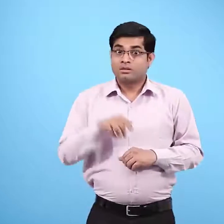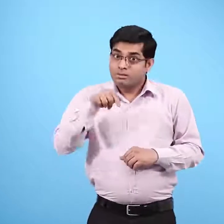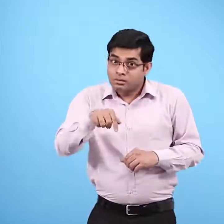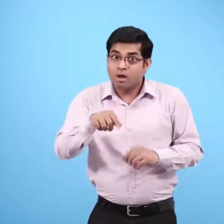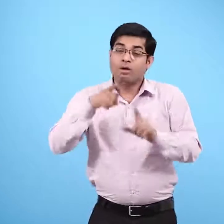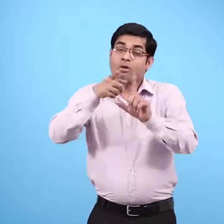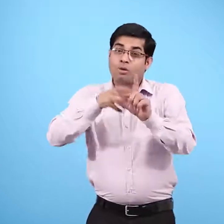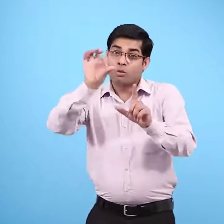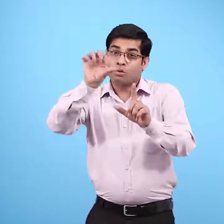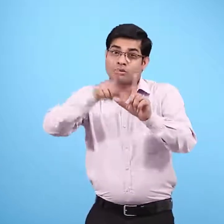नौ साल